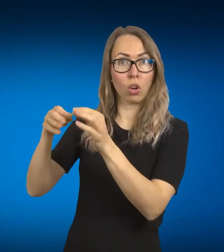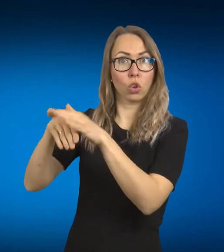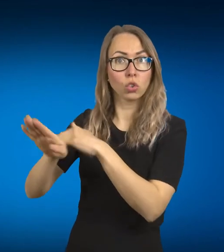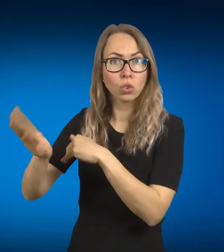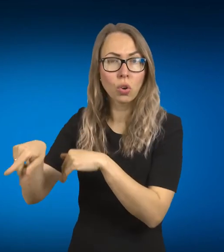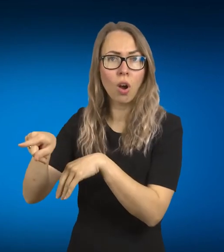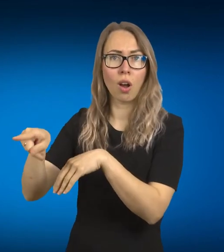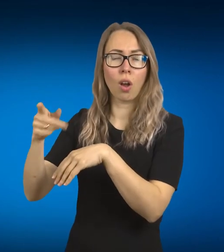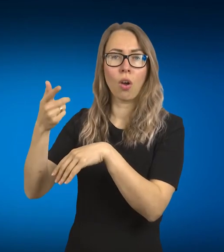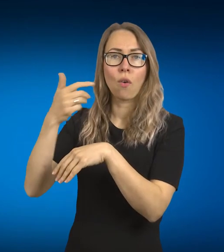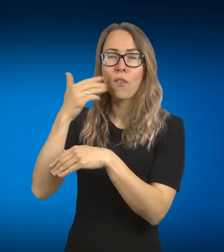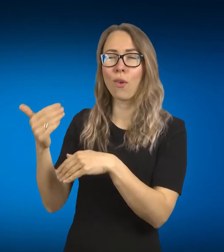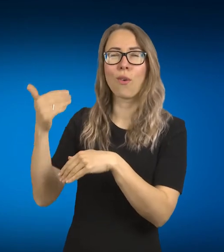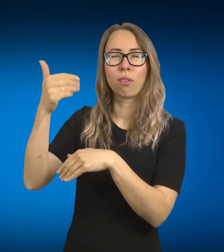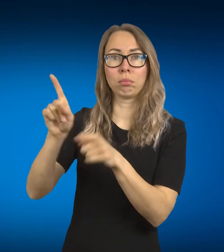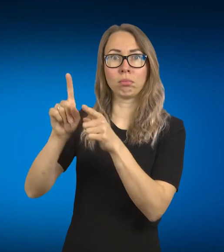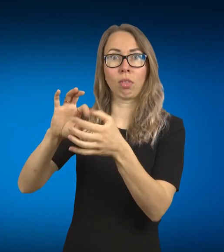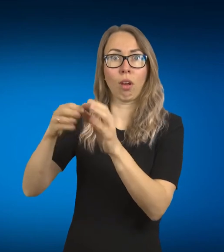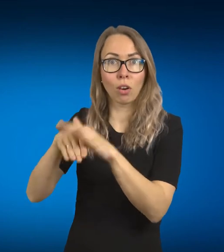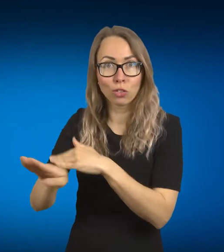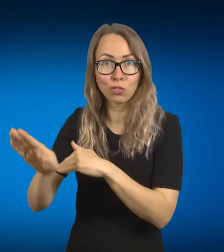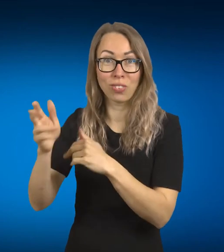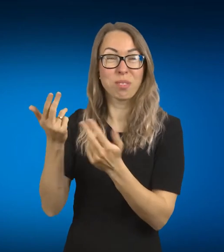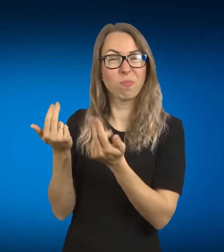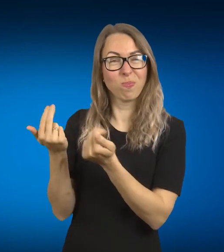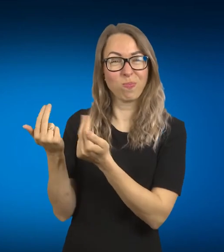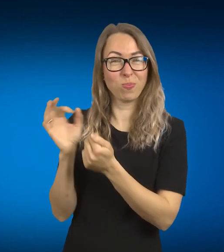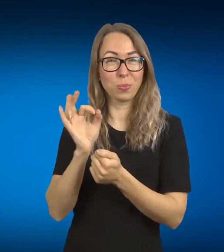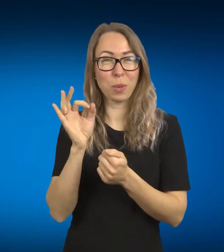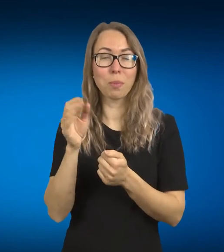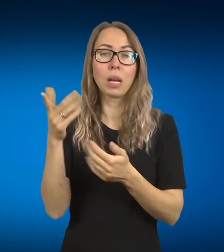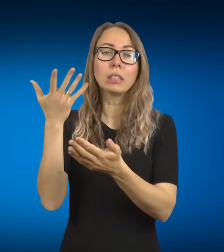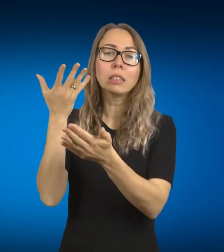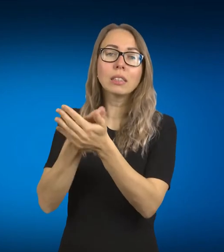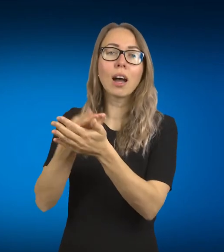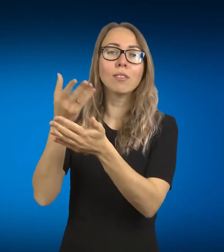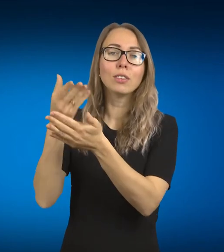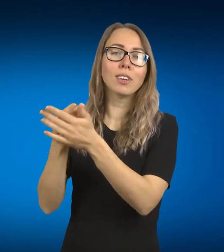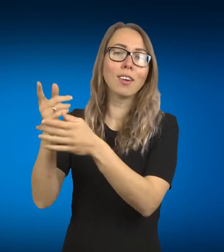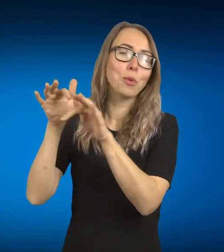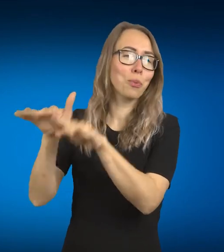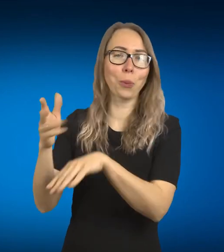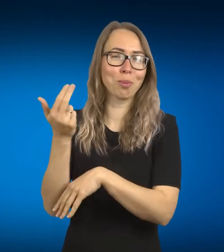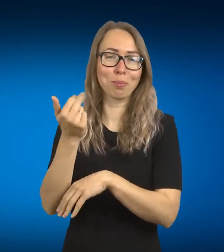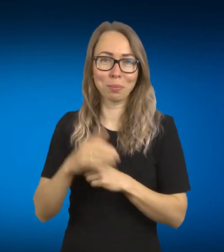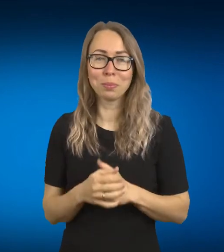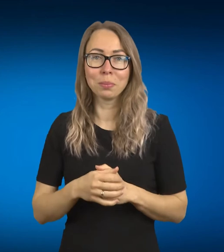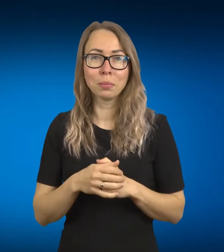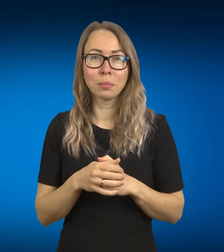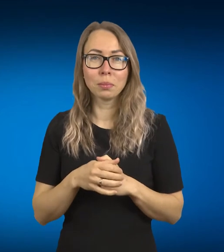po to matinytės. Tai. Turi savo projektų, žodžiu. Tai aš kaip būdama tokia, žinai, pozityvi. Tai galvoju, gal čia